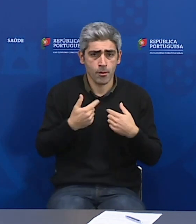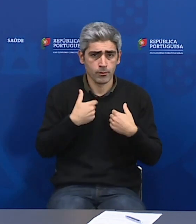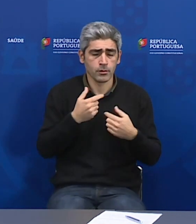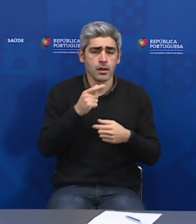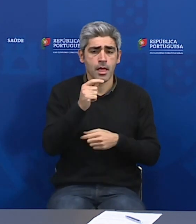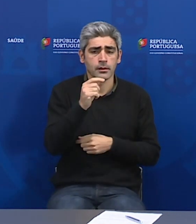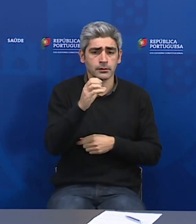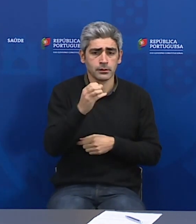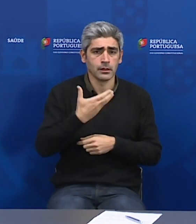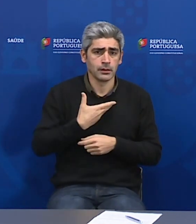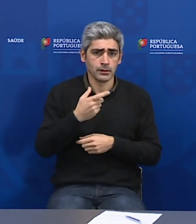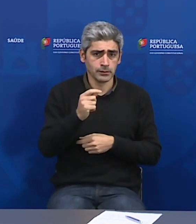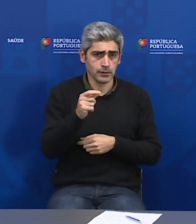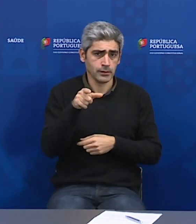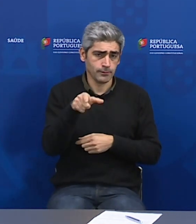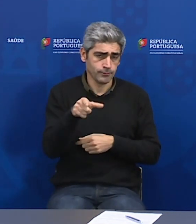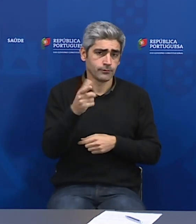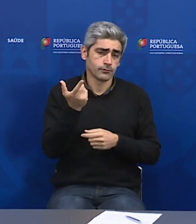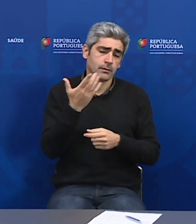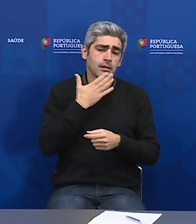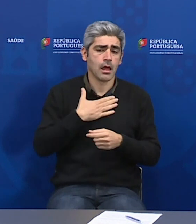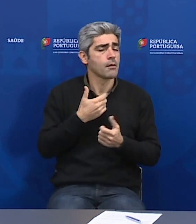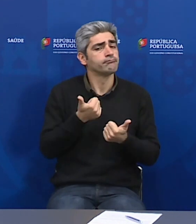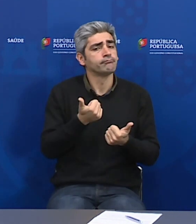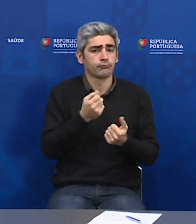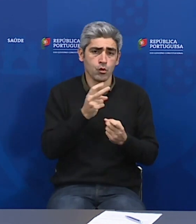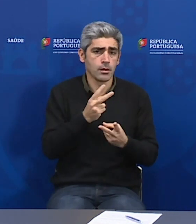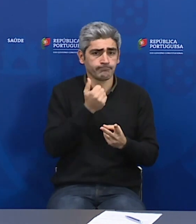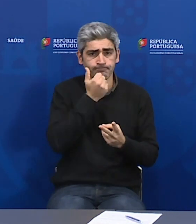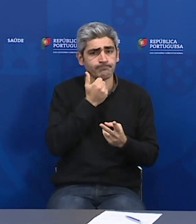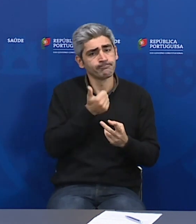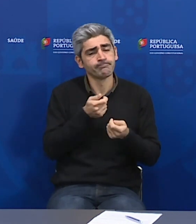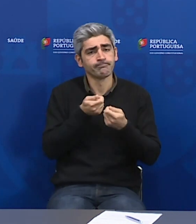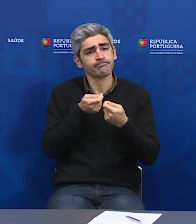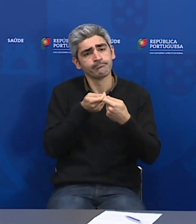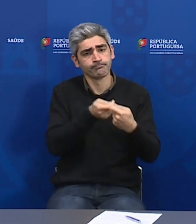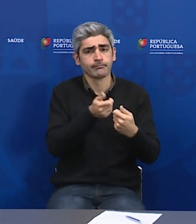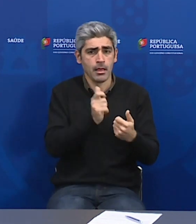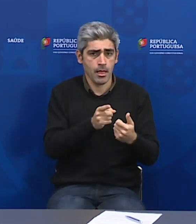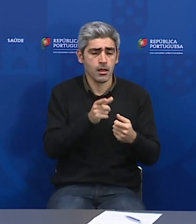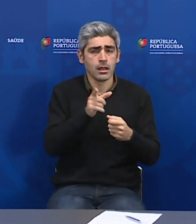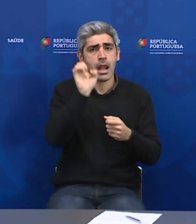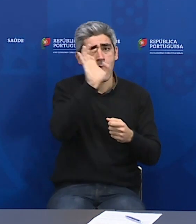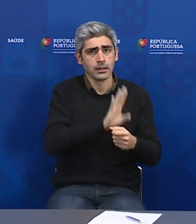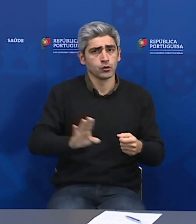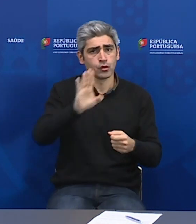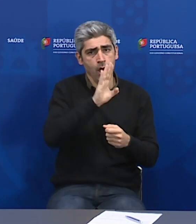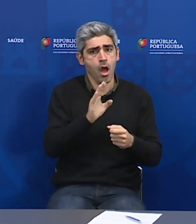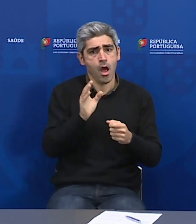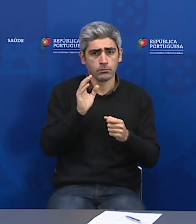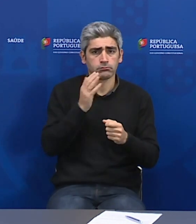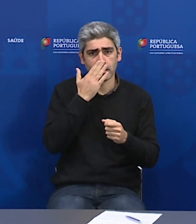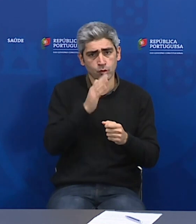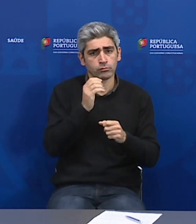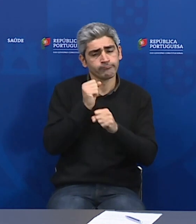SEDC e isso conforta-nos porque é não só uma atitude nacional, mas como está em convergência